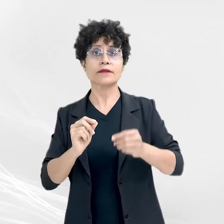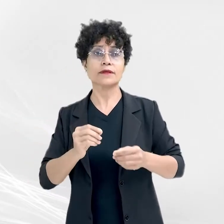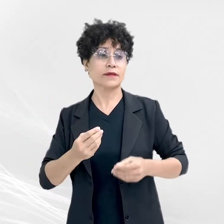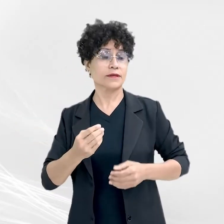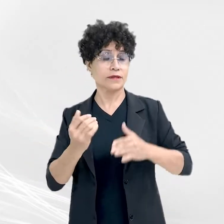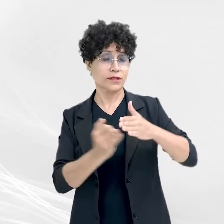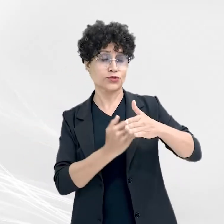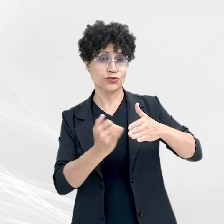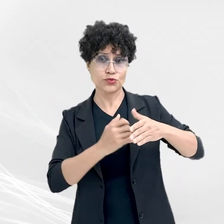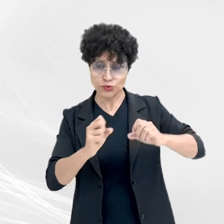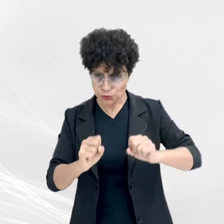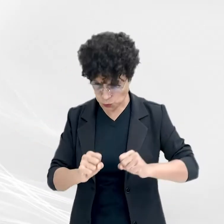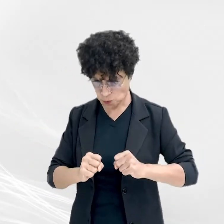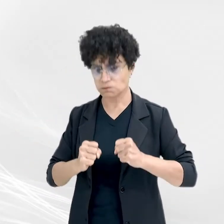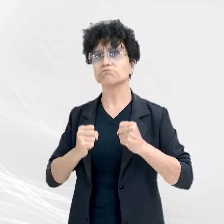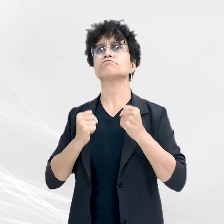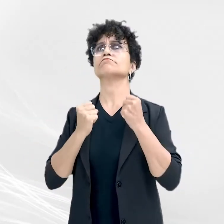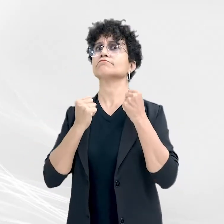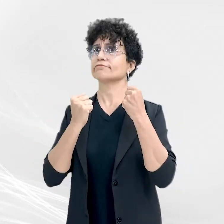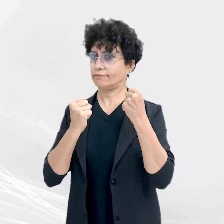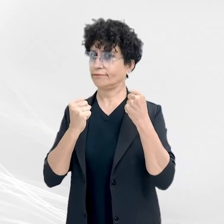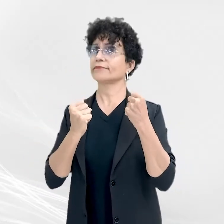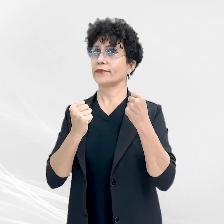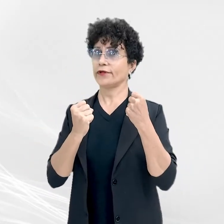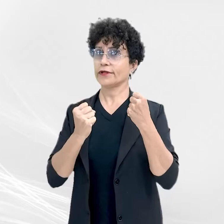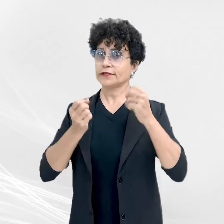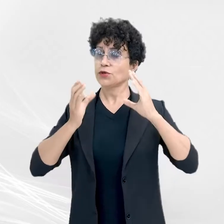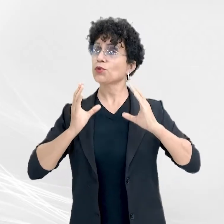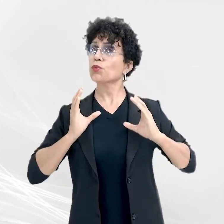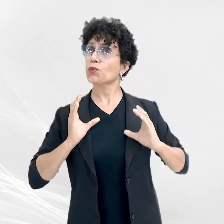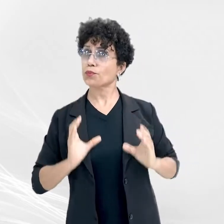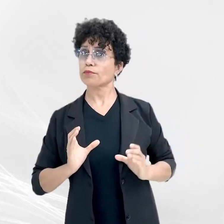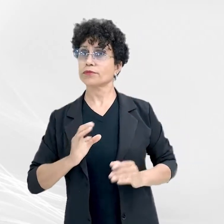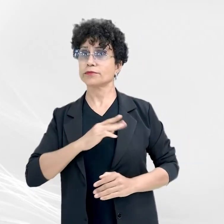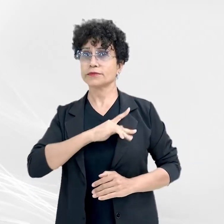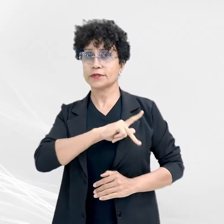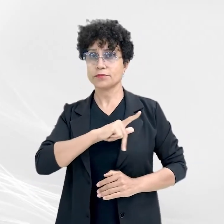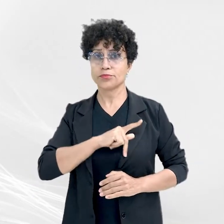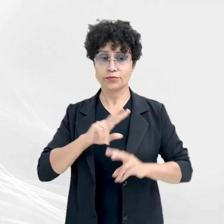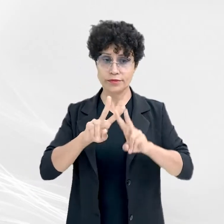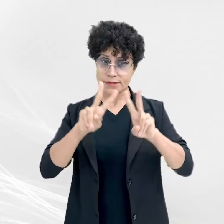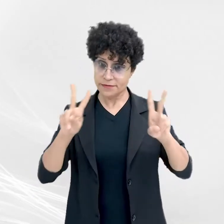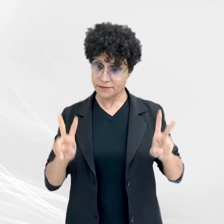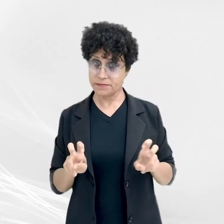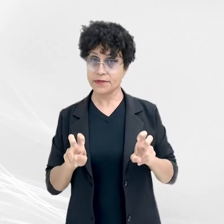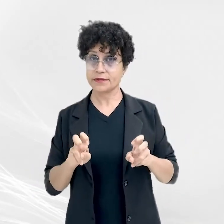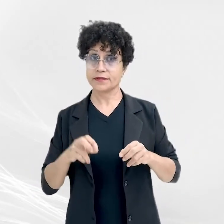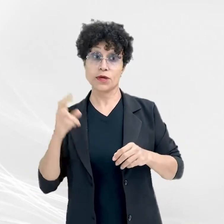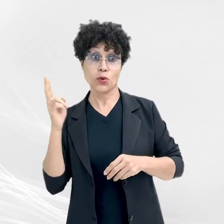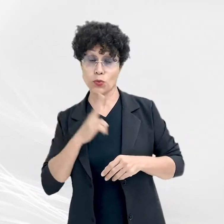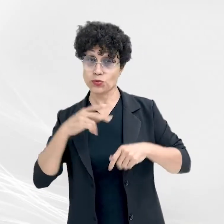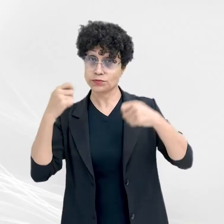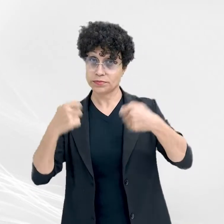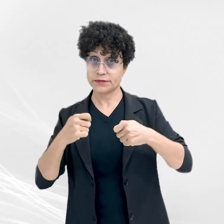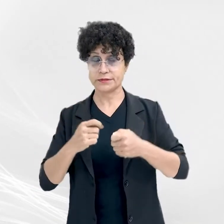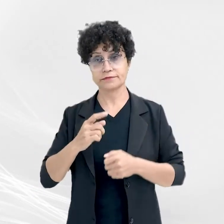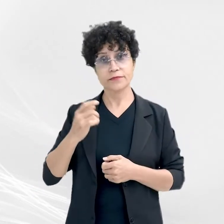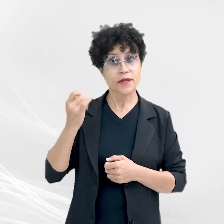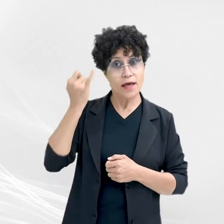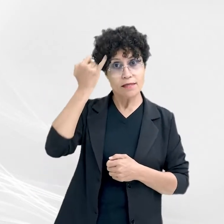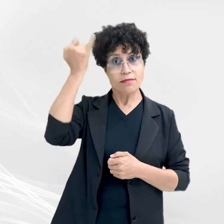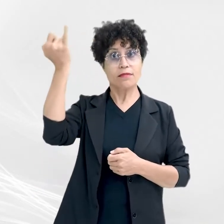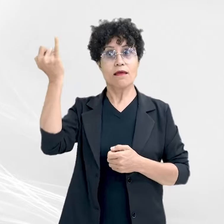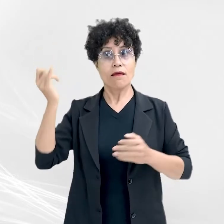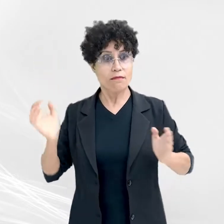fortalece o posicionamento do Ministério Público nesta temática tão urgente. As ideias, as